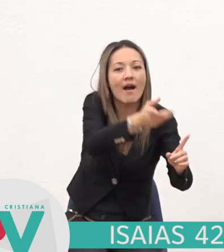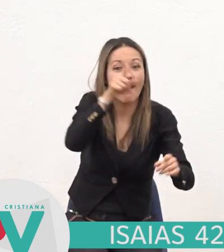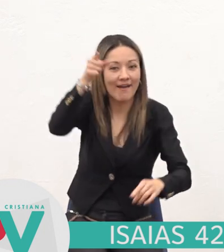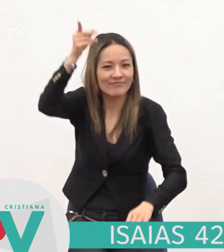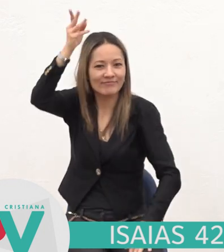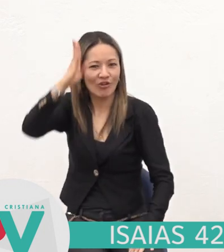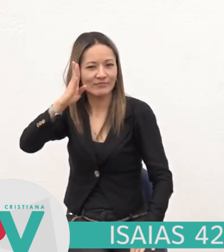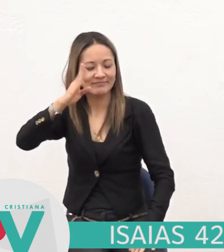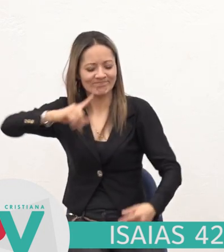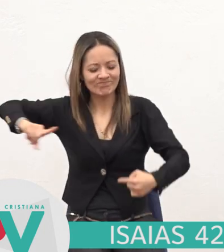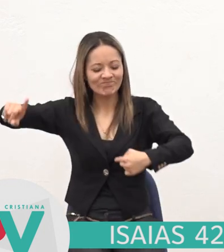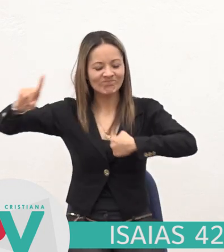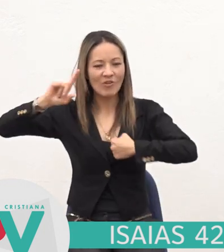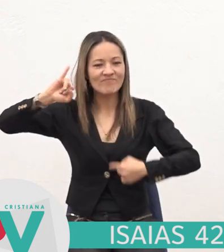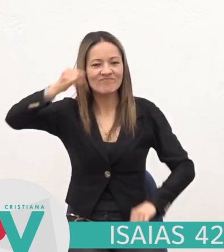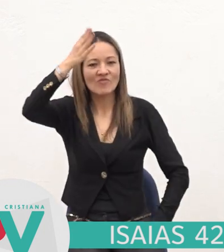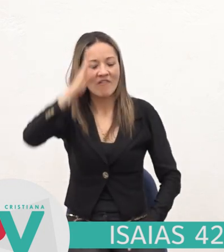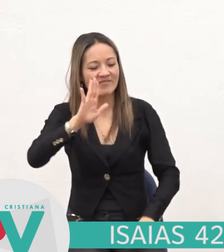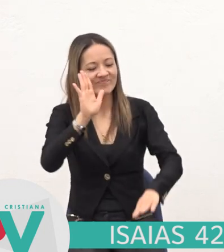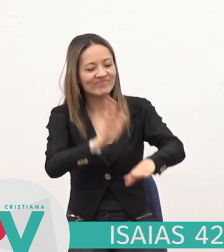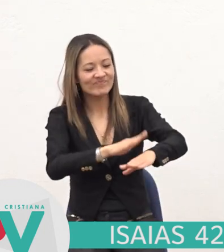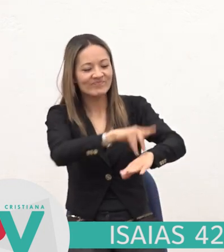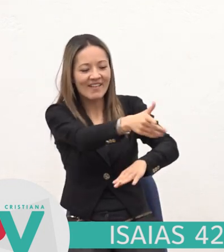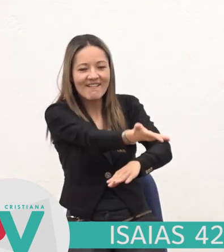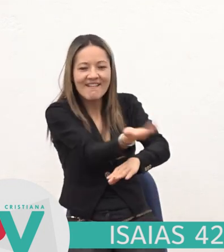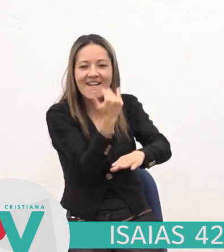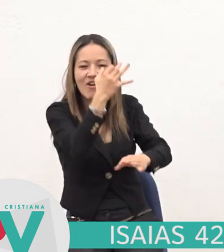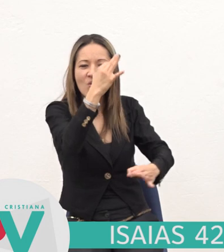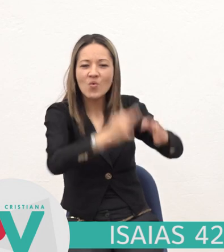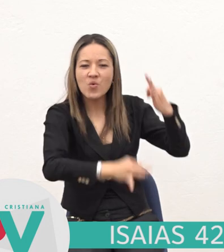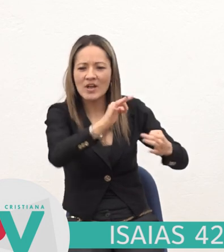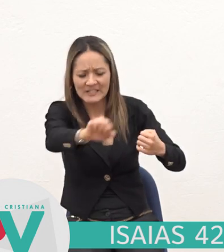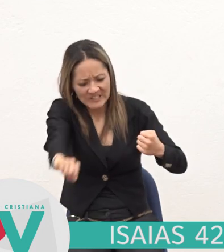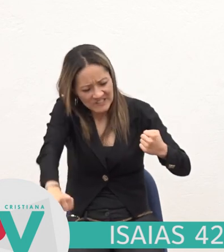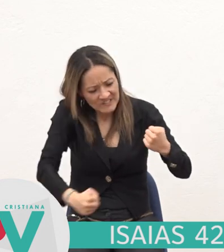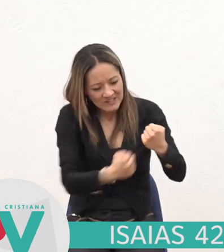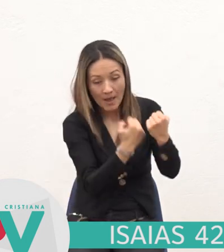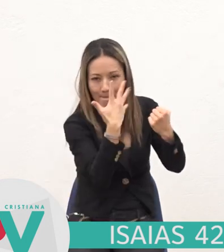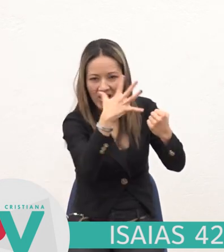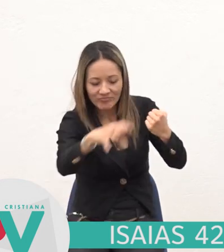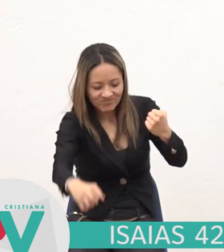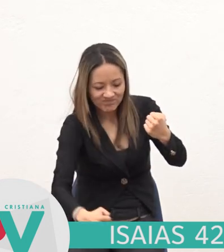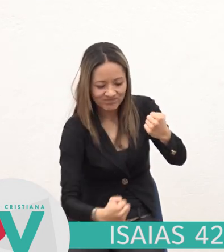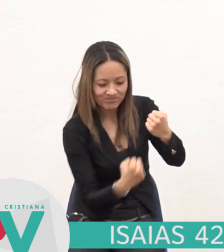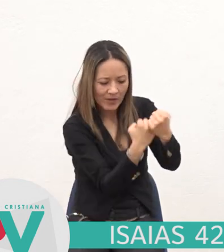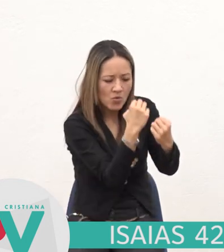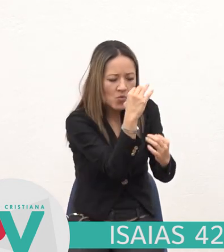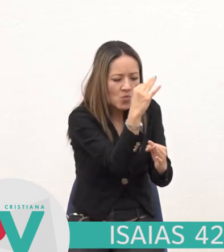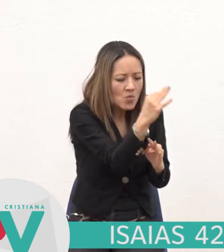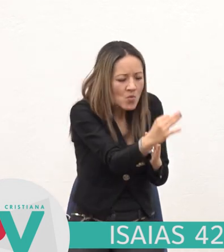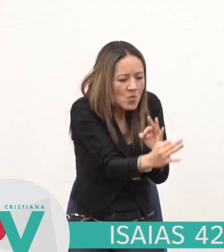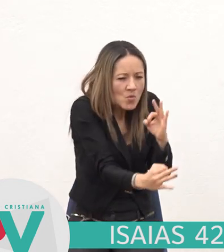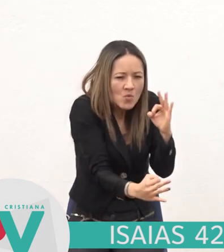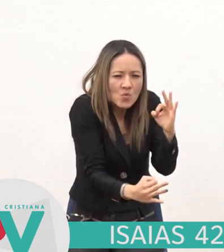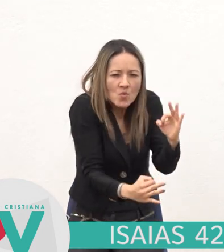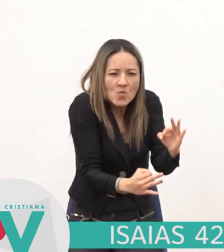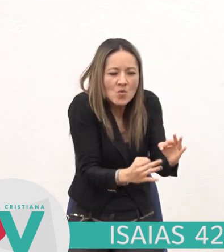Yo Jehová Te he llamado En justicia Y te sostendré Por la mano Te guardaré Y te pondré Por pacto